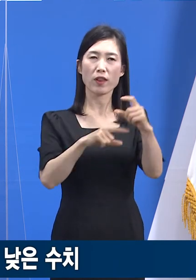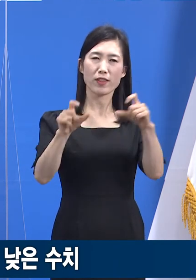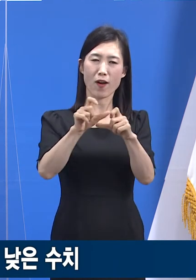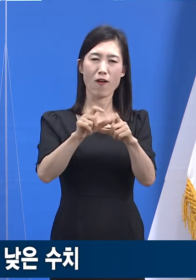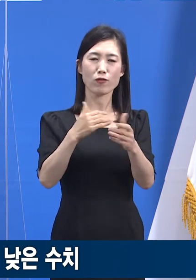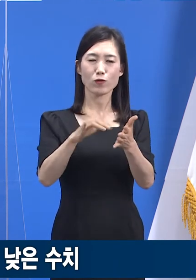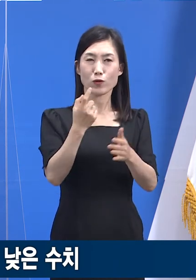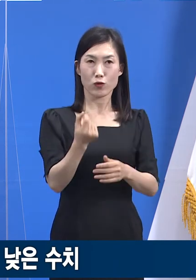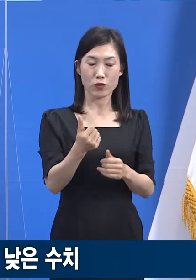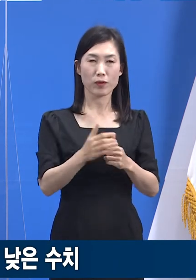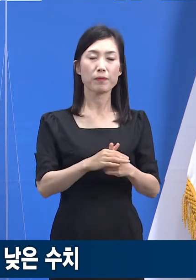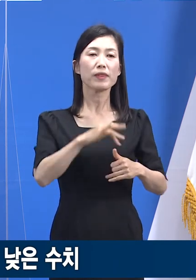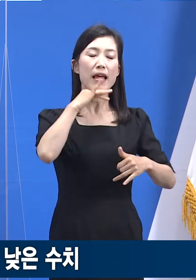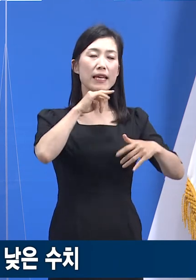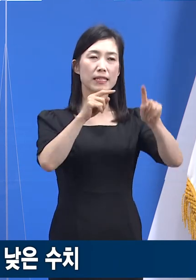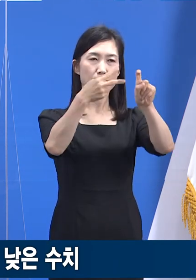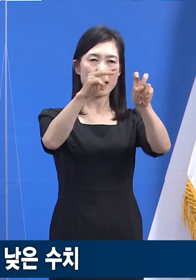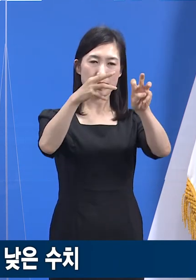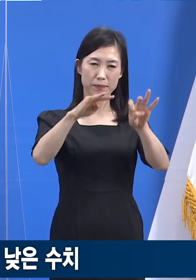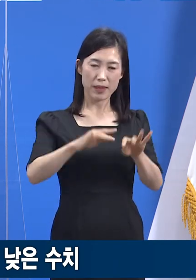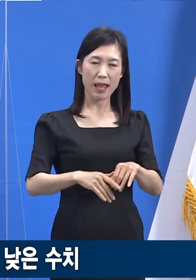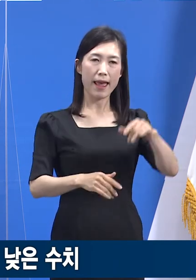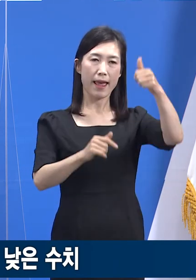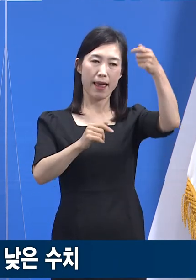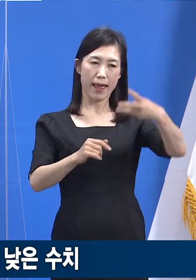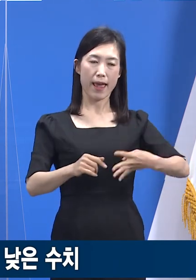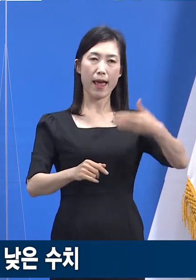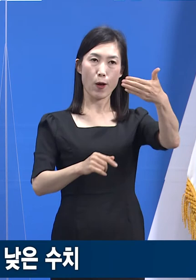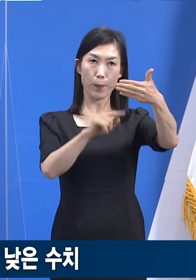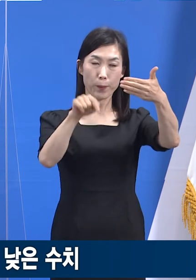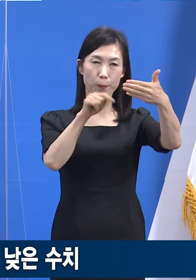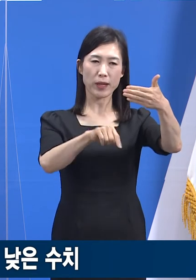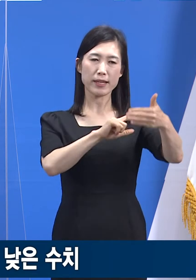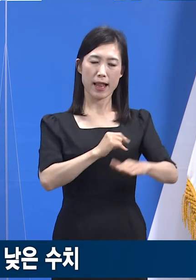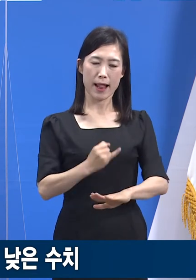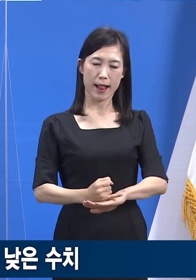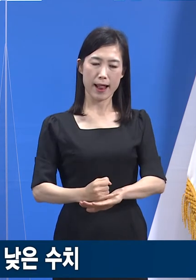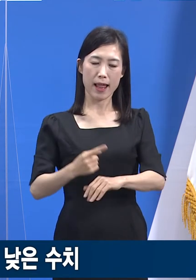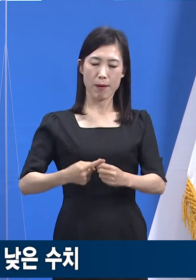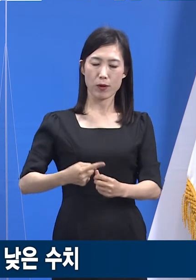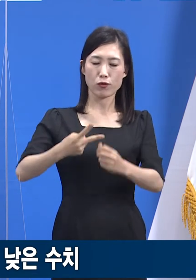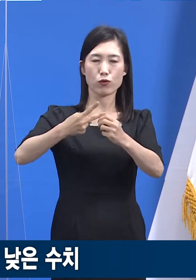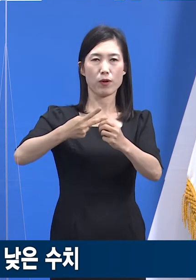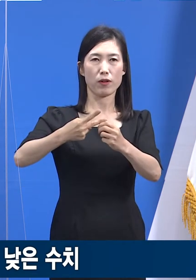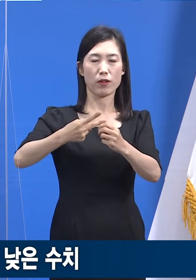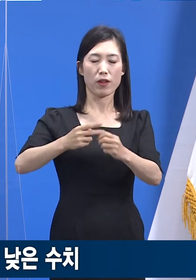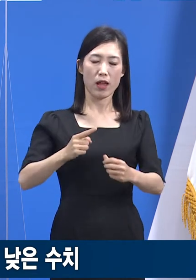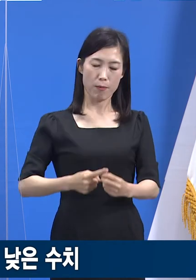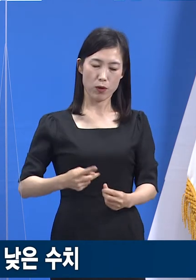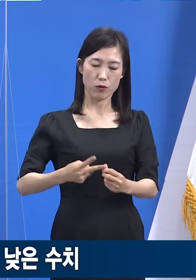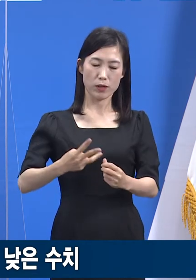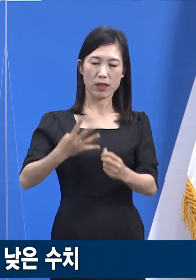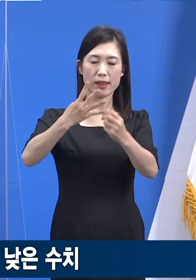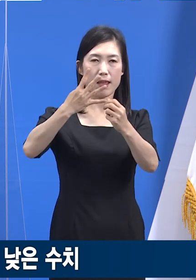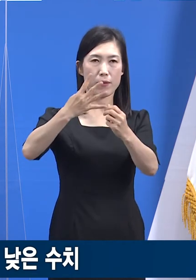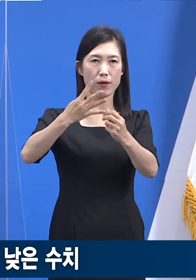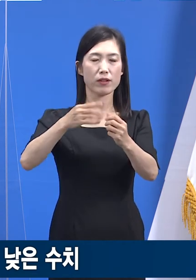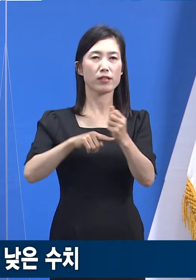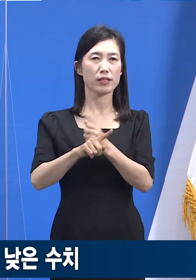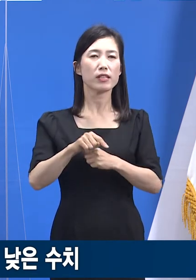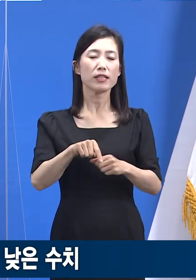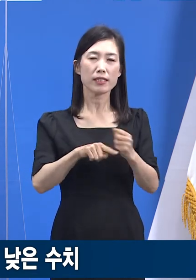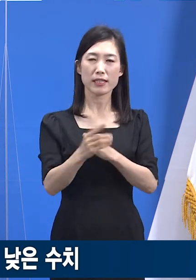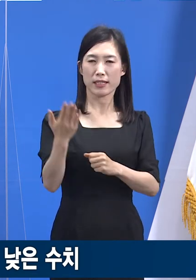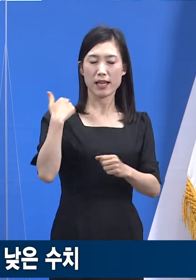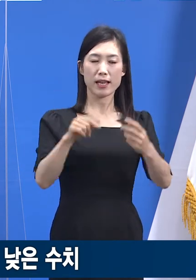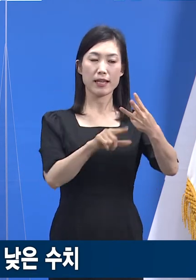10세 구간으로 나눈 9개 연령군 중 각각 하위에서 두 번째, 하위에서 네 번째입니다. 이는